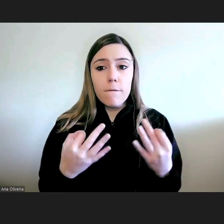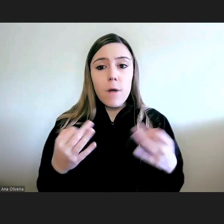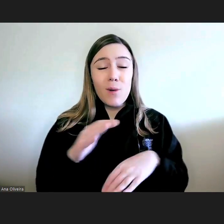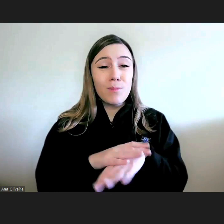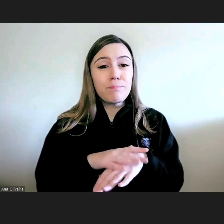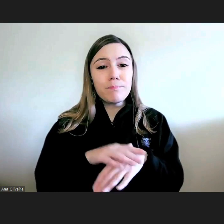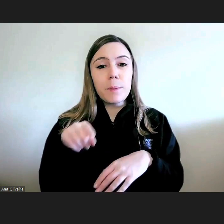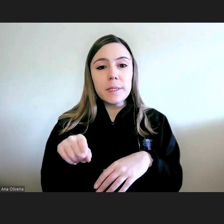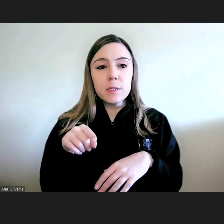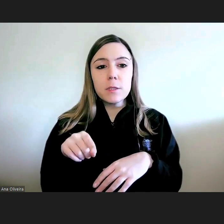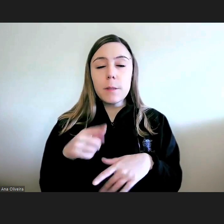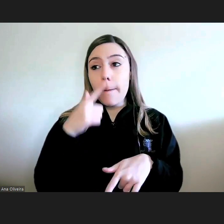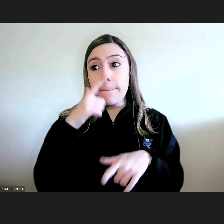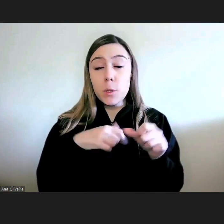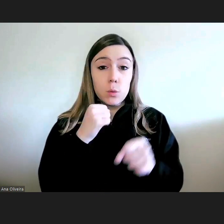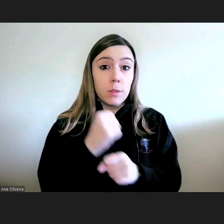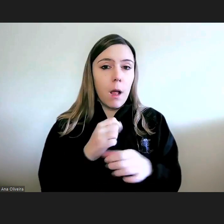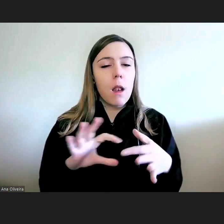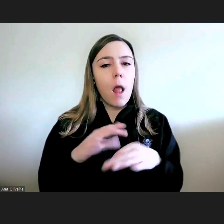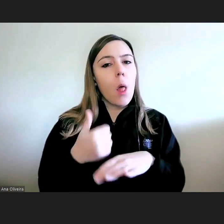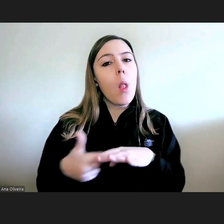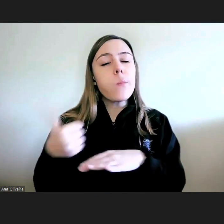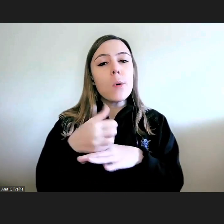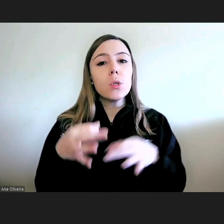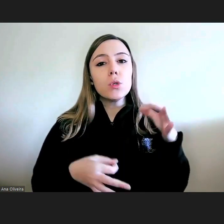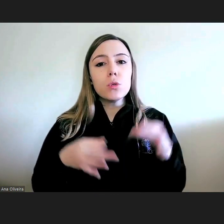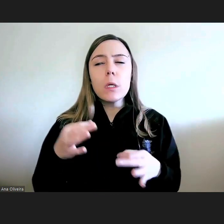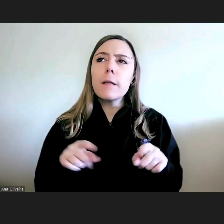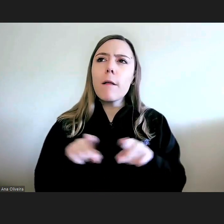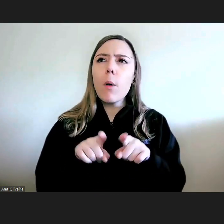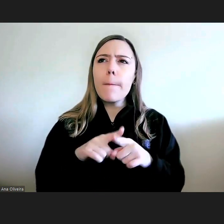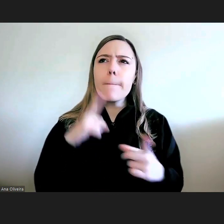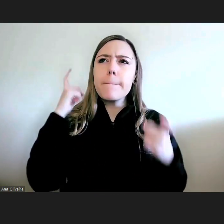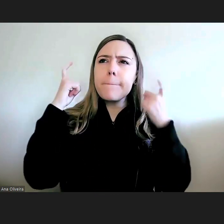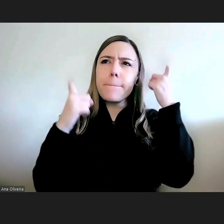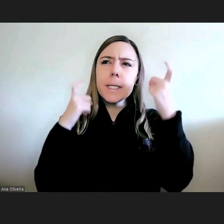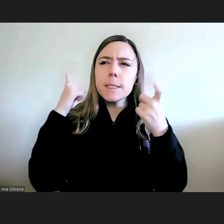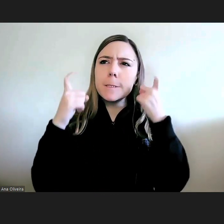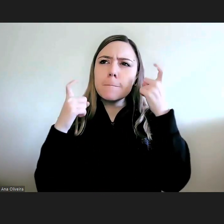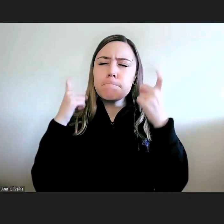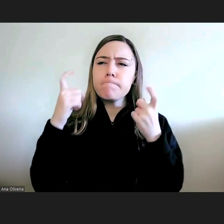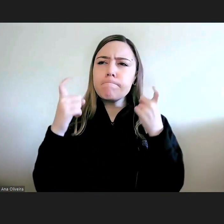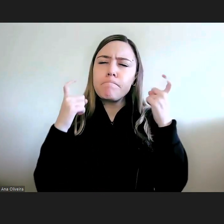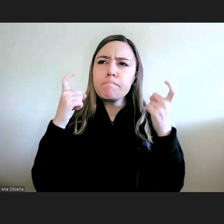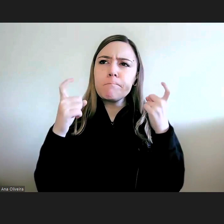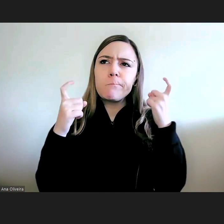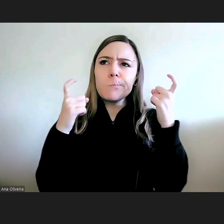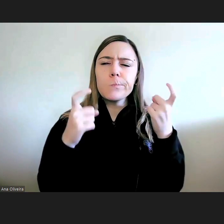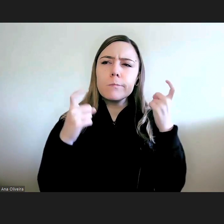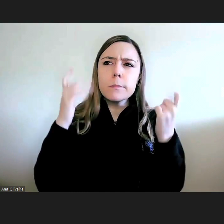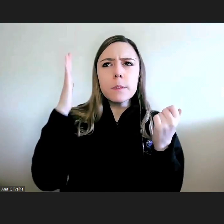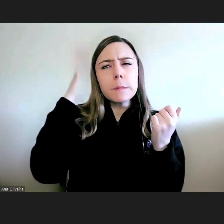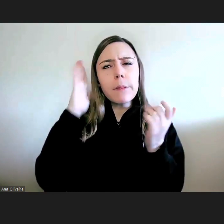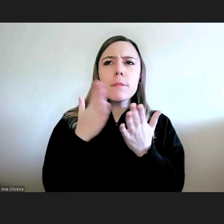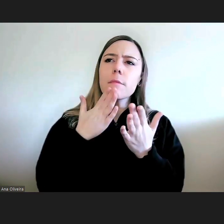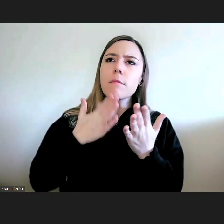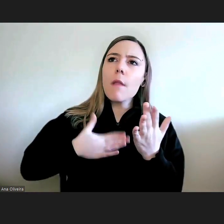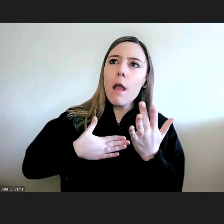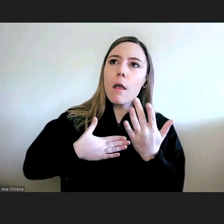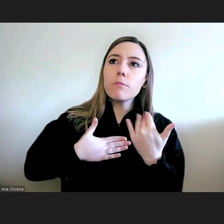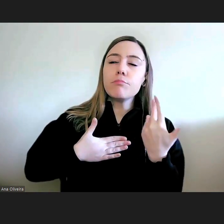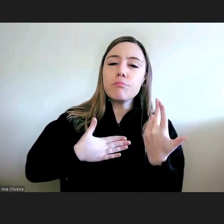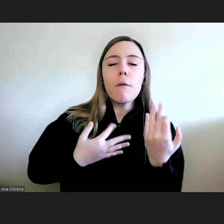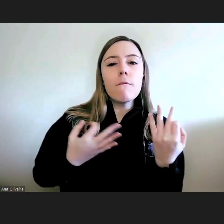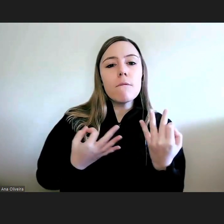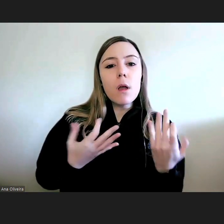justiça os seus colaboradores a consciência uma consciência muito direta muito viva de como a